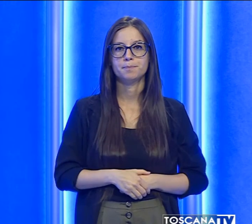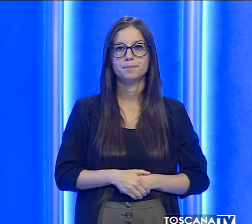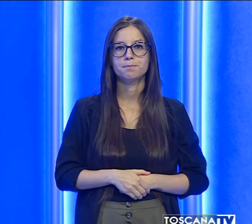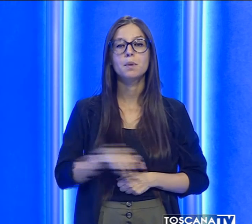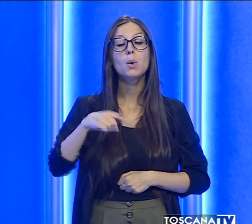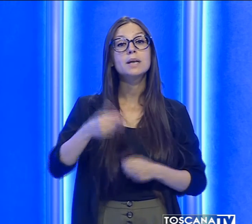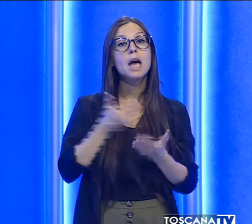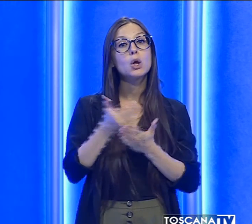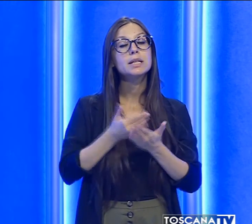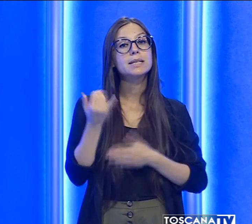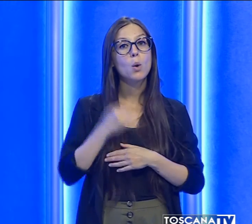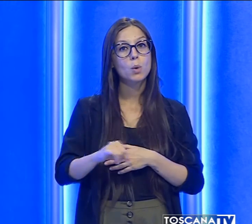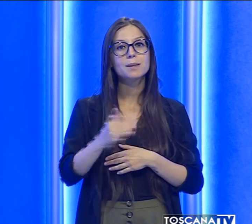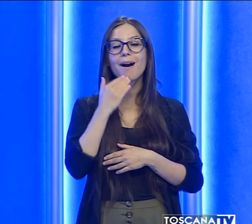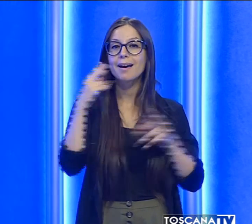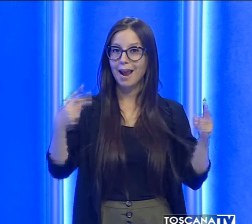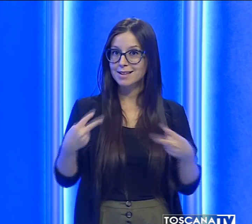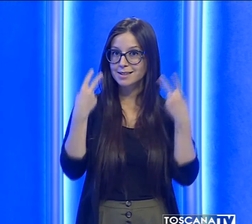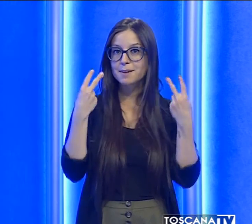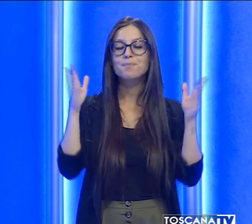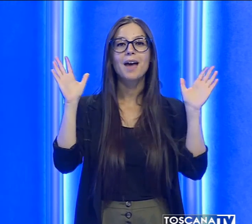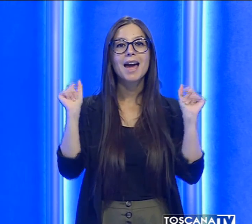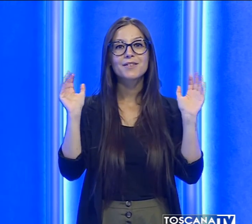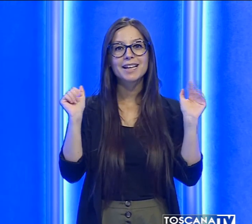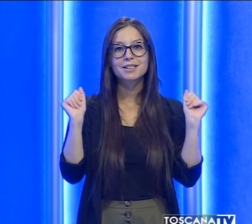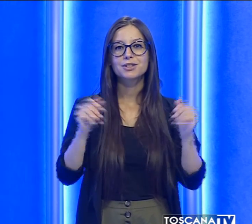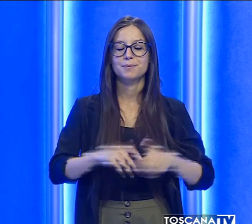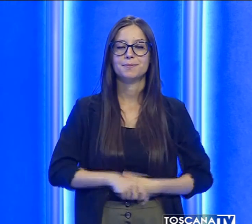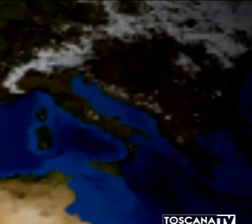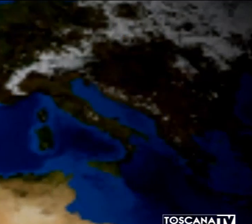Era l'ultima notizia, grazie per averci seguito. Arrivederci.